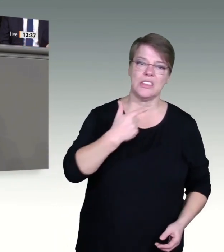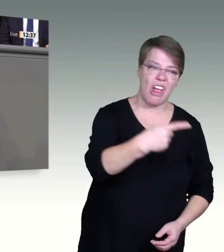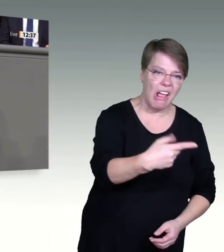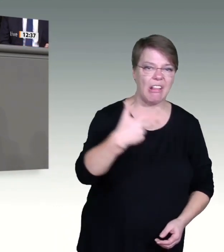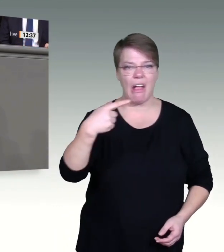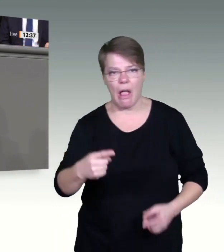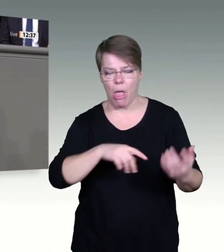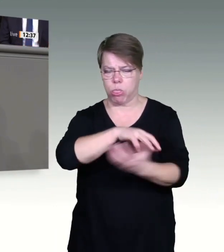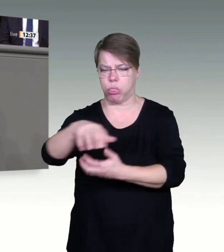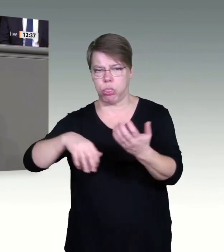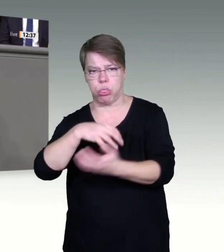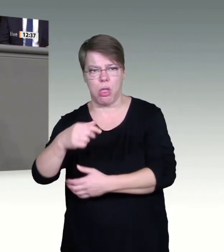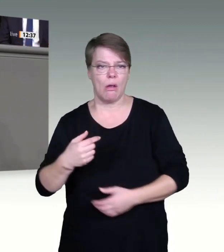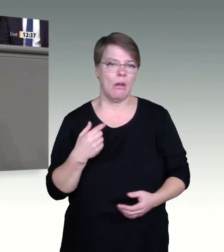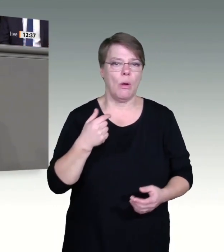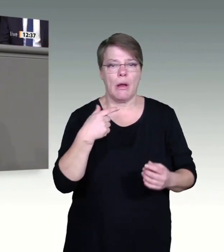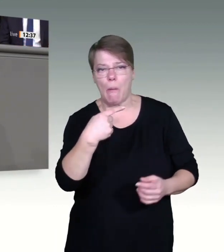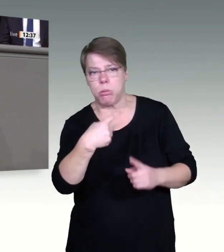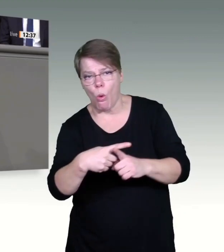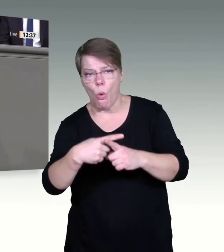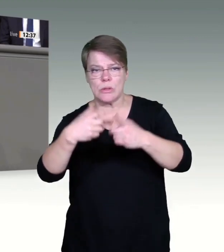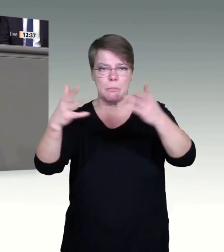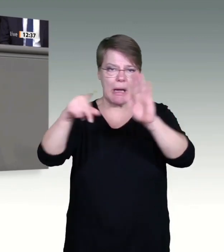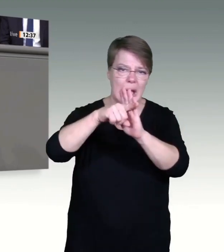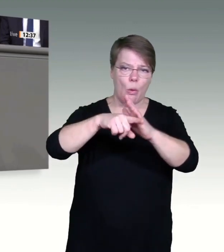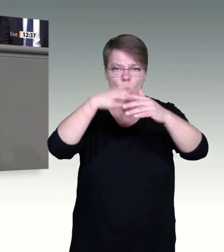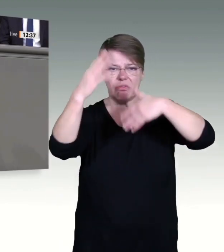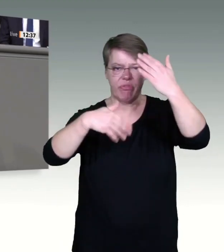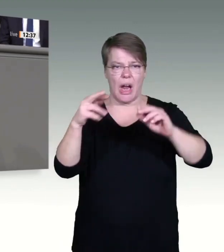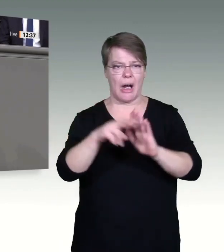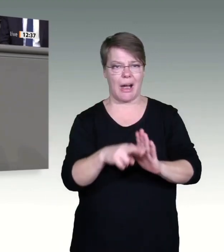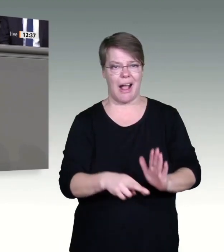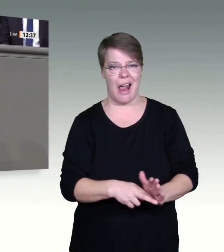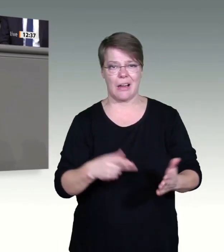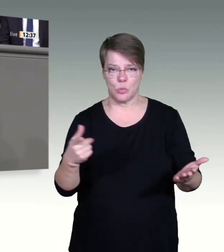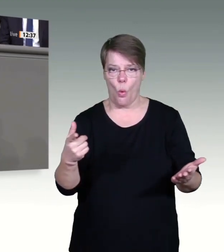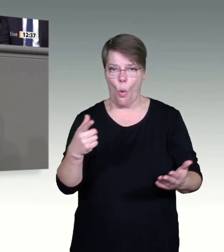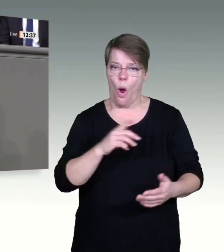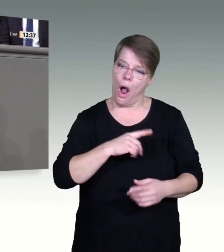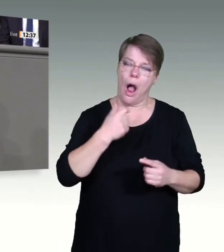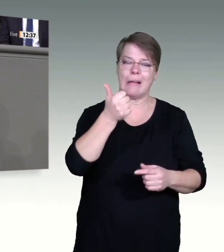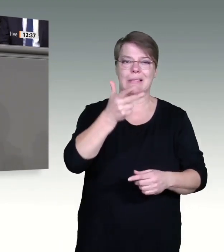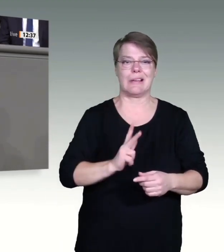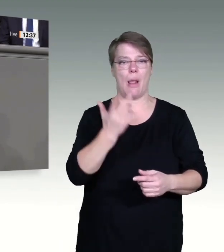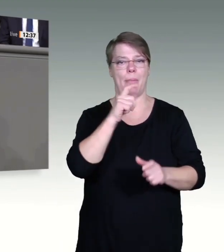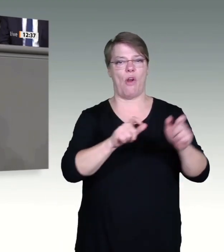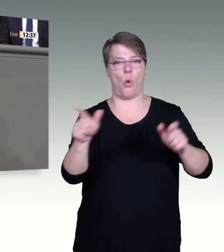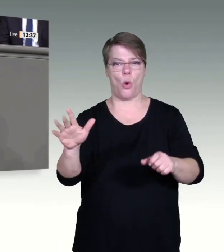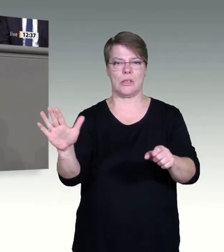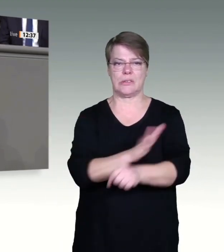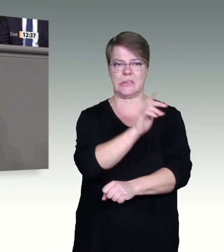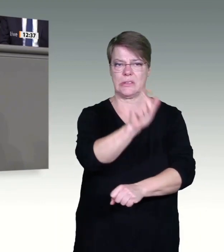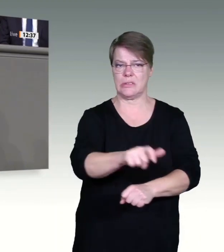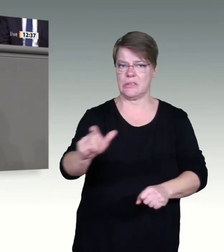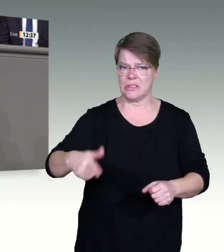Die Impfung, die Sie hier dogmatisch als einzigen Weg aus der Krise anpreisen, hält nicht, was Sie und was die Hersteller